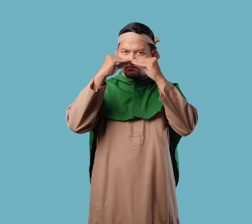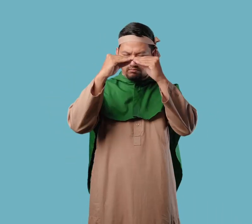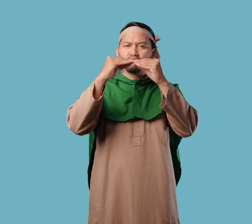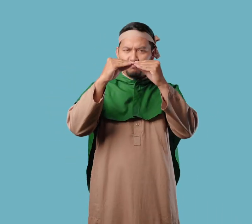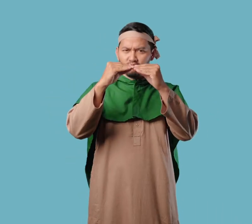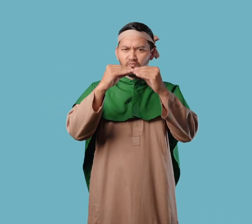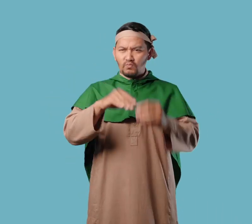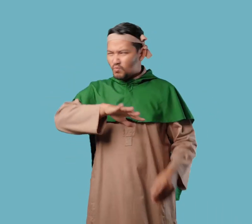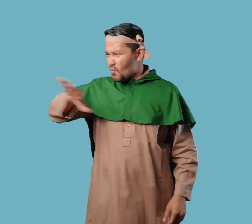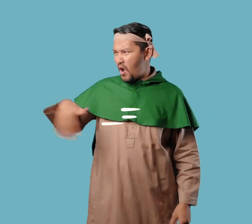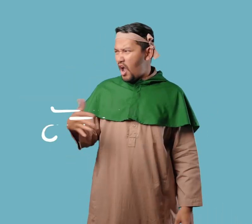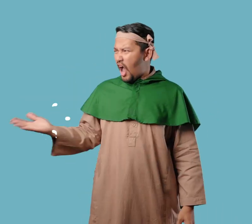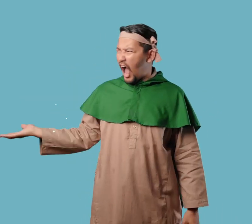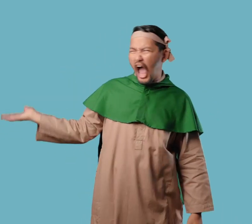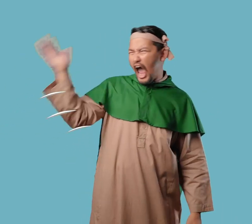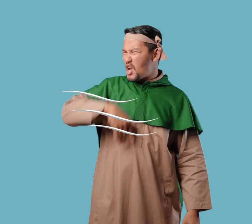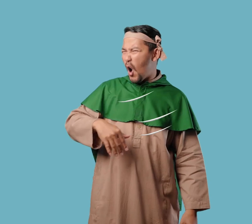muslim juga mesti berperang melawan mereka